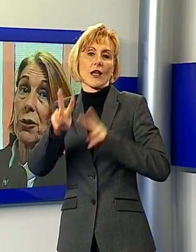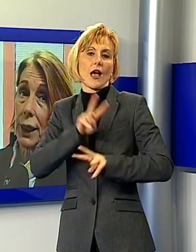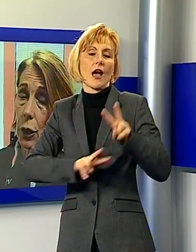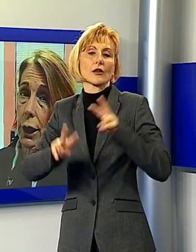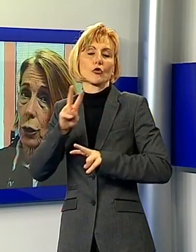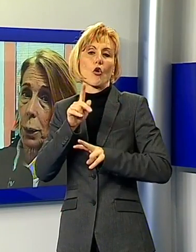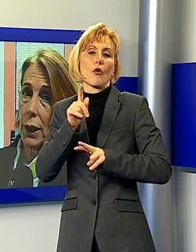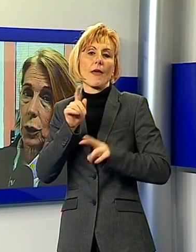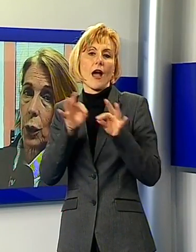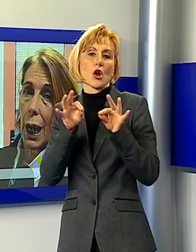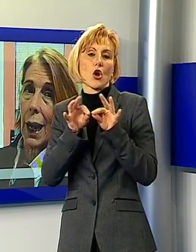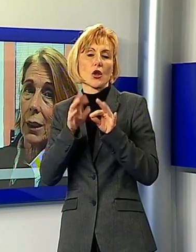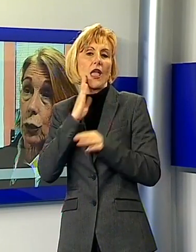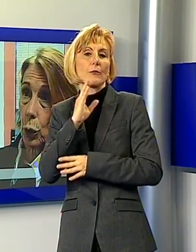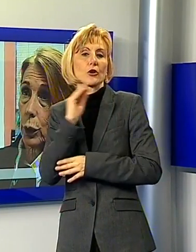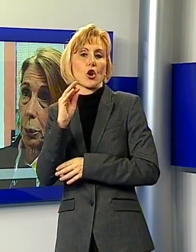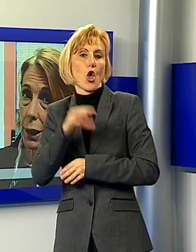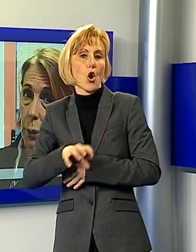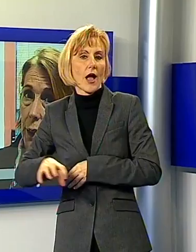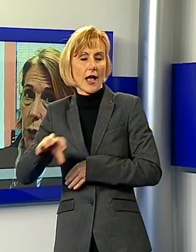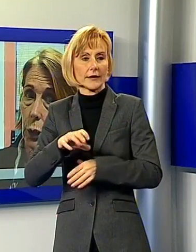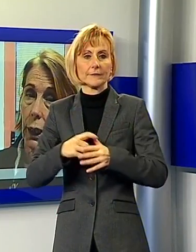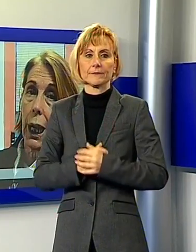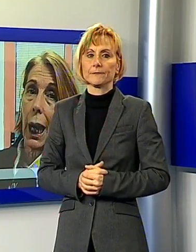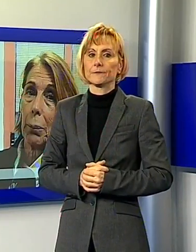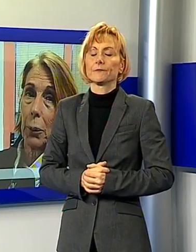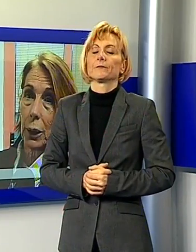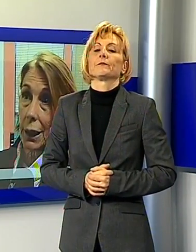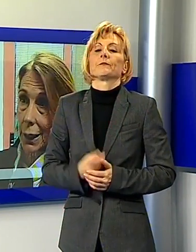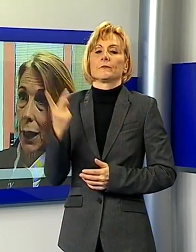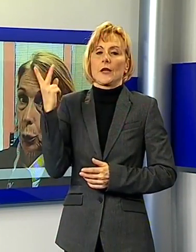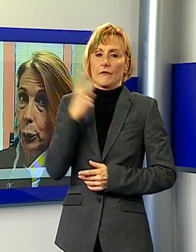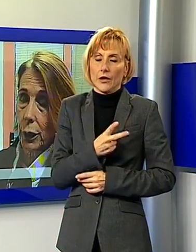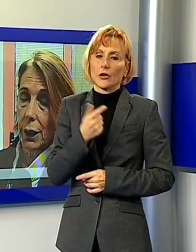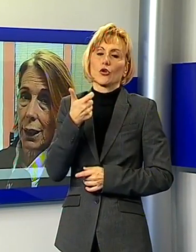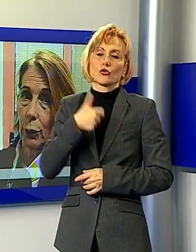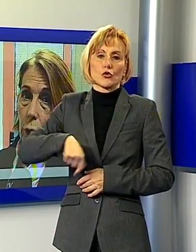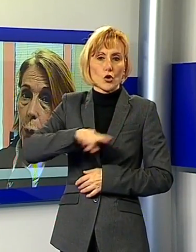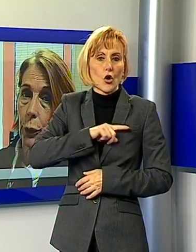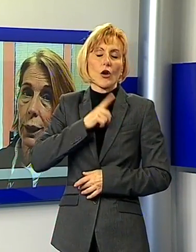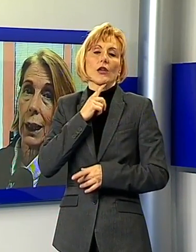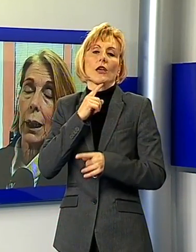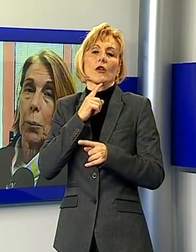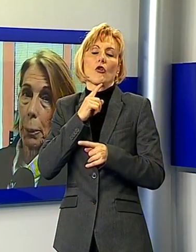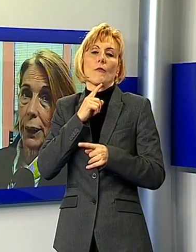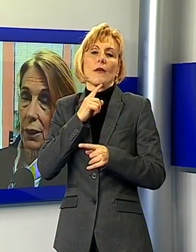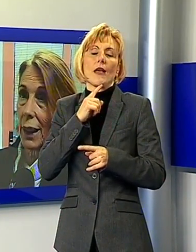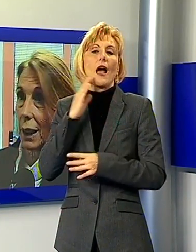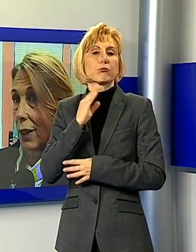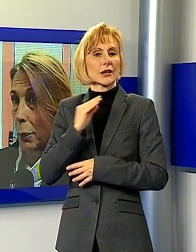vero che rispetto agli sconti per gli albergatori abbiamo ritardato un pochino a dare una risposta, ma poi è arrivata